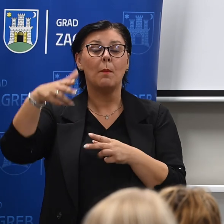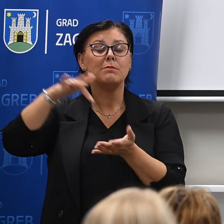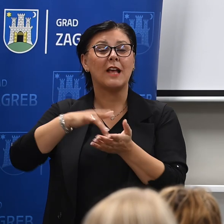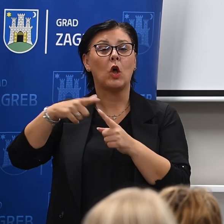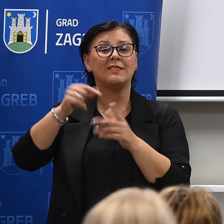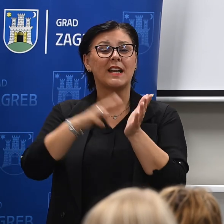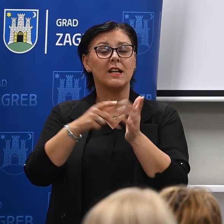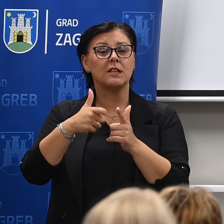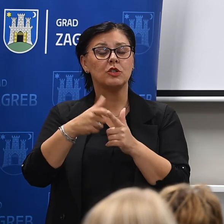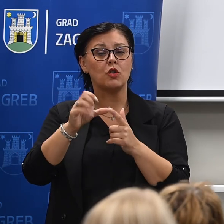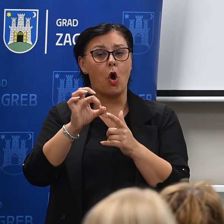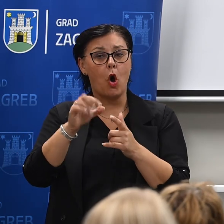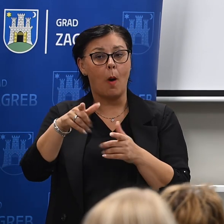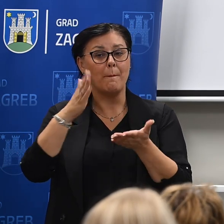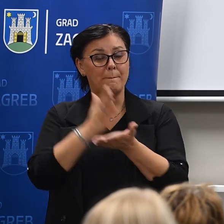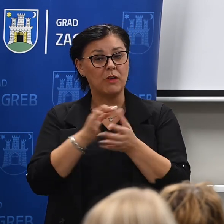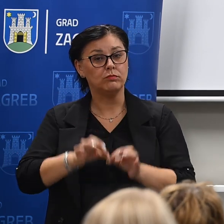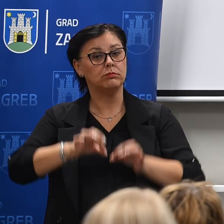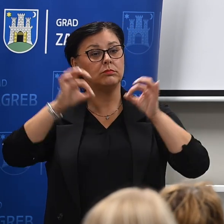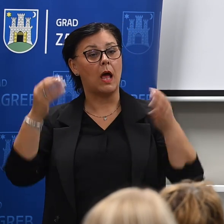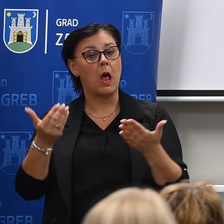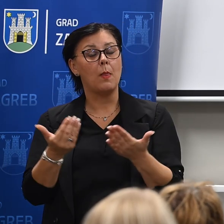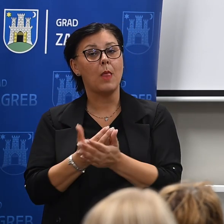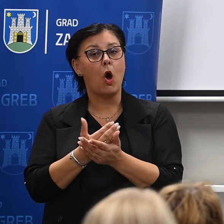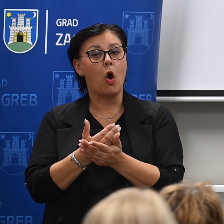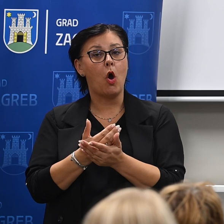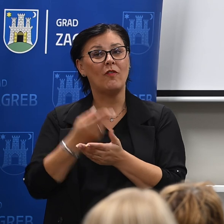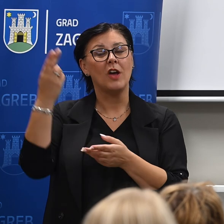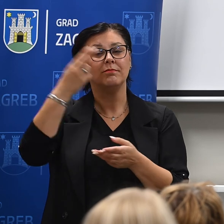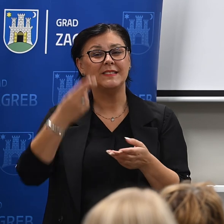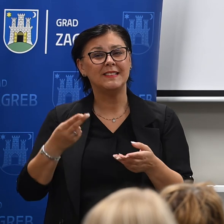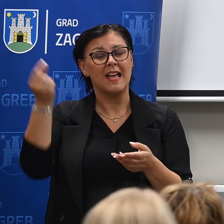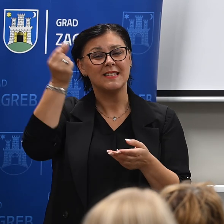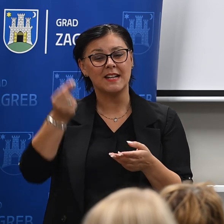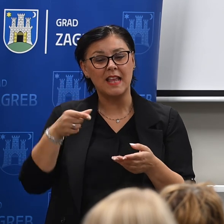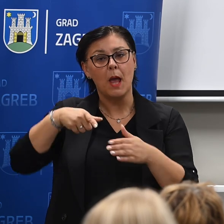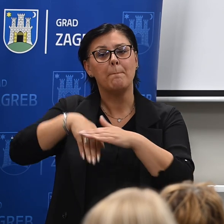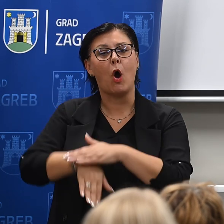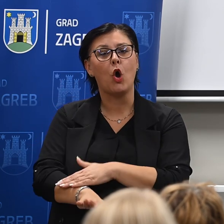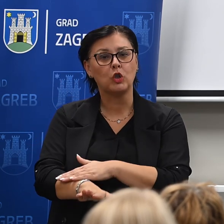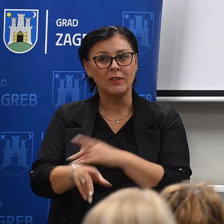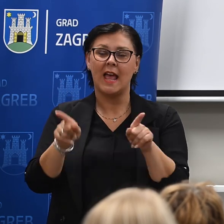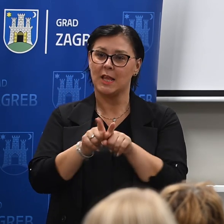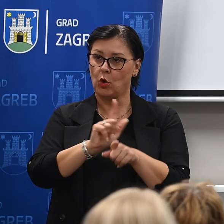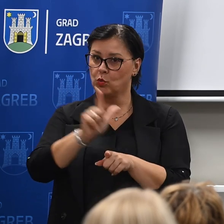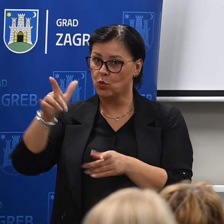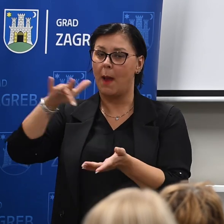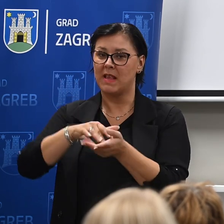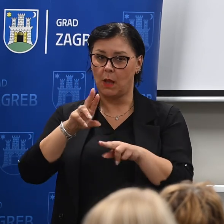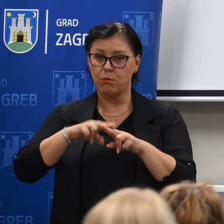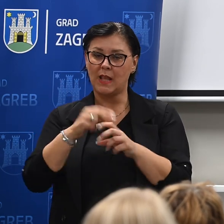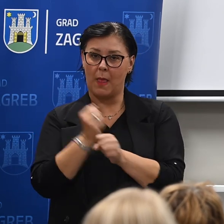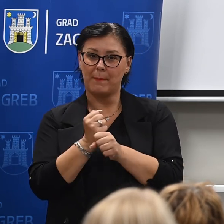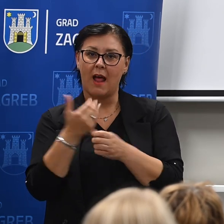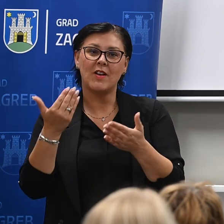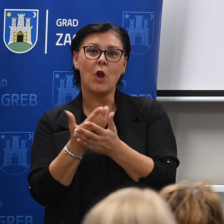recimo smo otvorili novo oslikani pothodnik i to ćemo raditi i u drugim pothodnicima i na drugim mjestima u gradu.